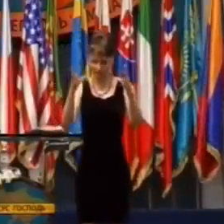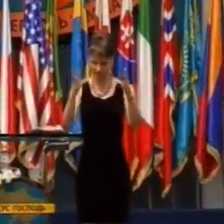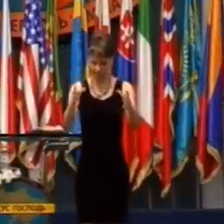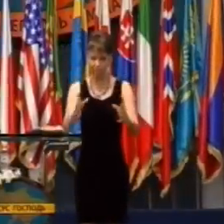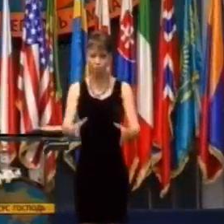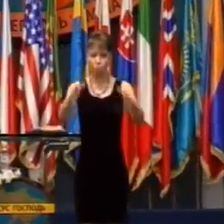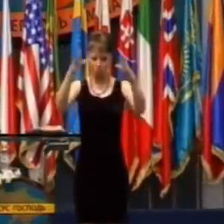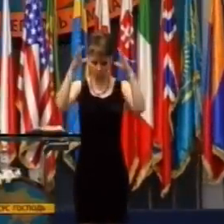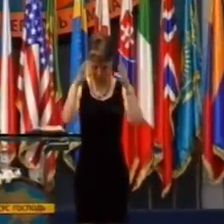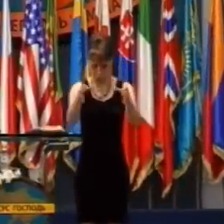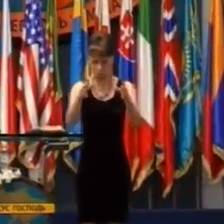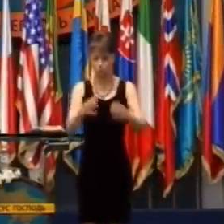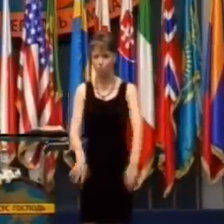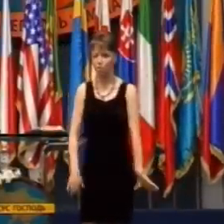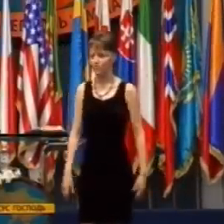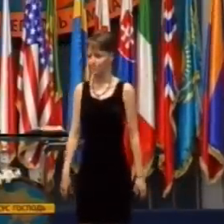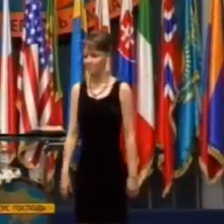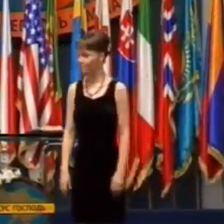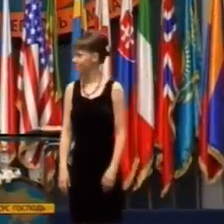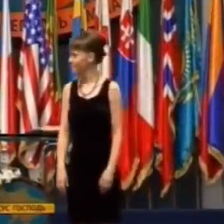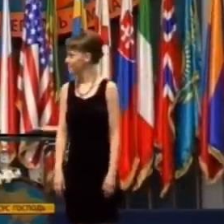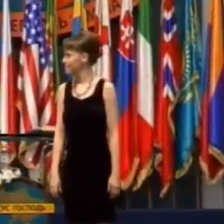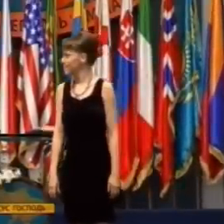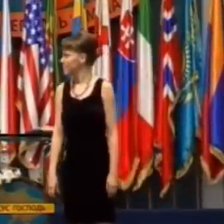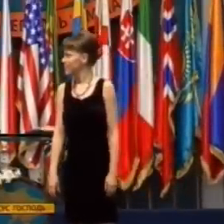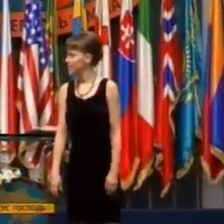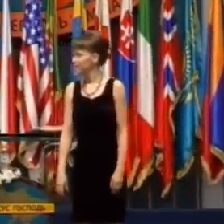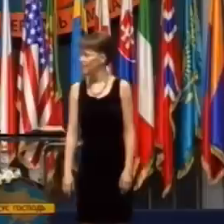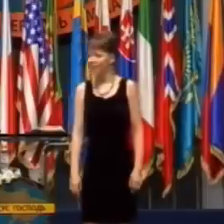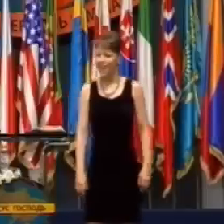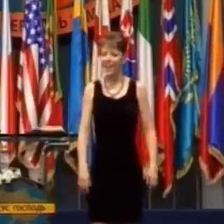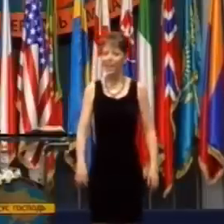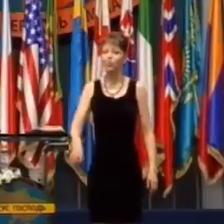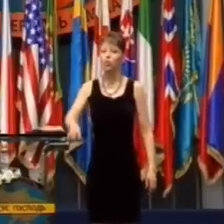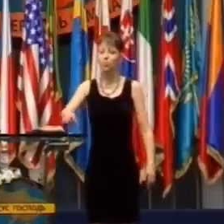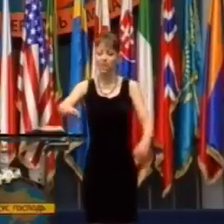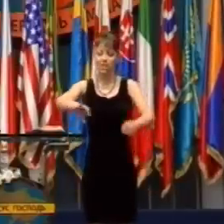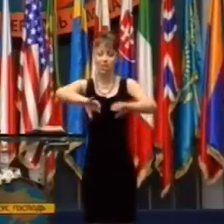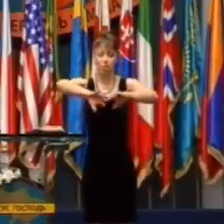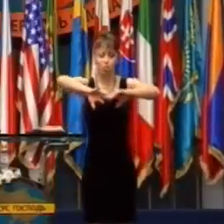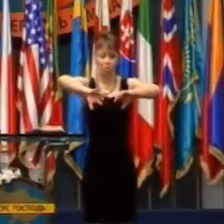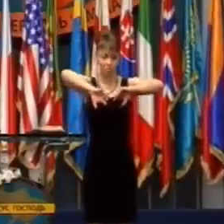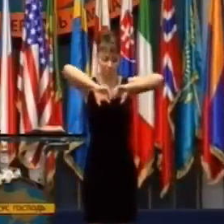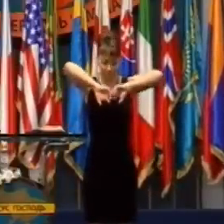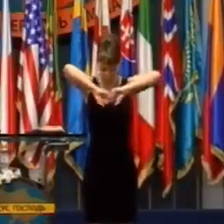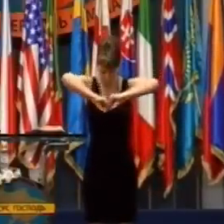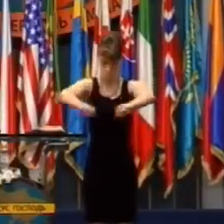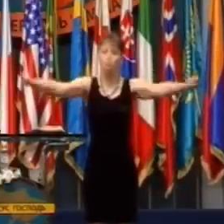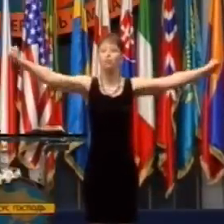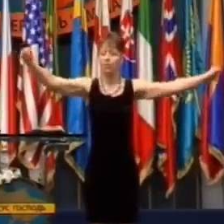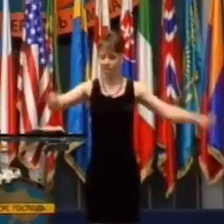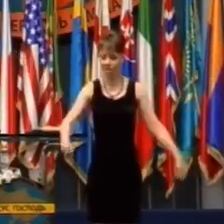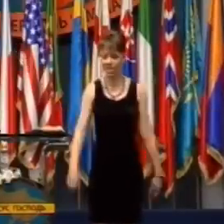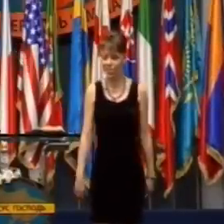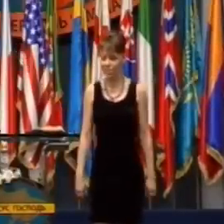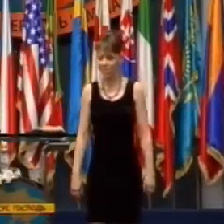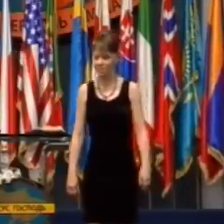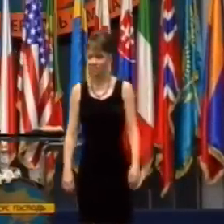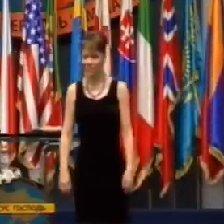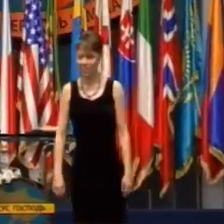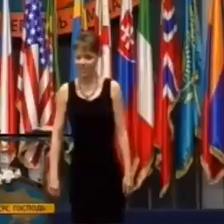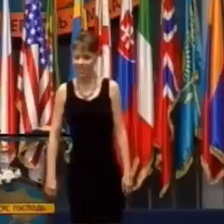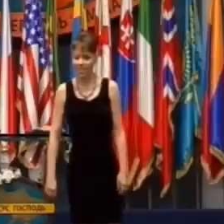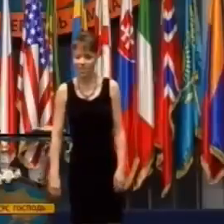Urobte krabicu a vložte tam Boha. A potom vám chcem ukázať, ako tú krabicu rozbiť,